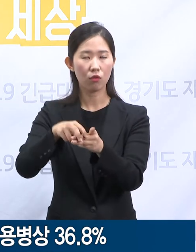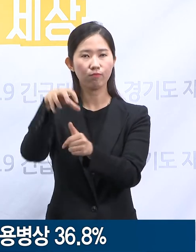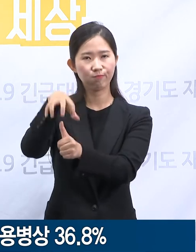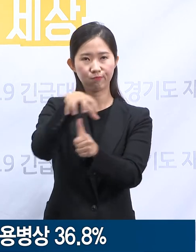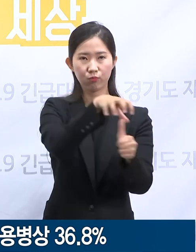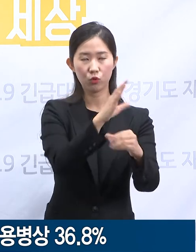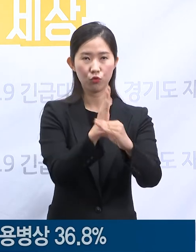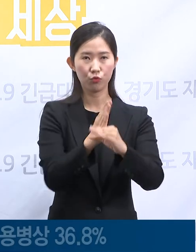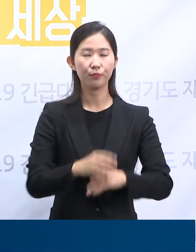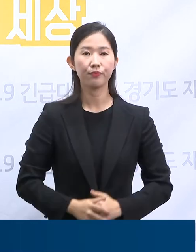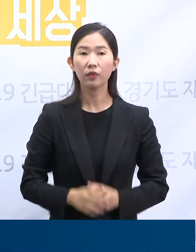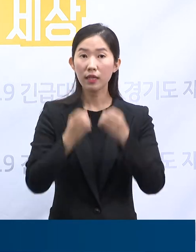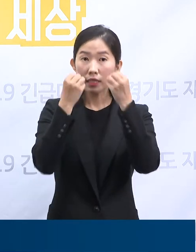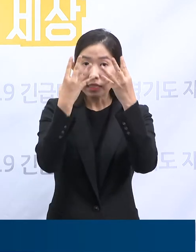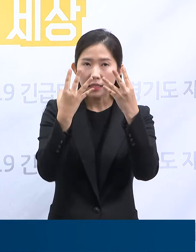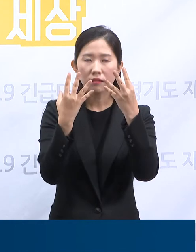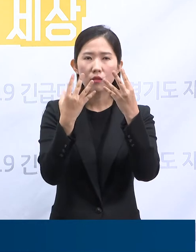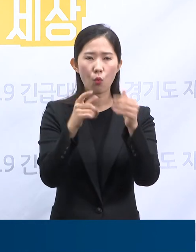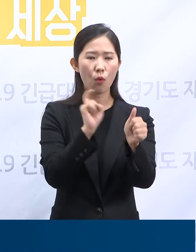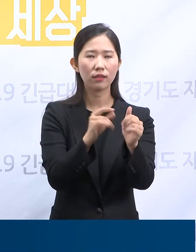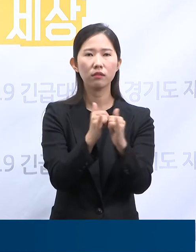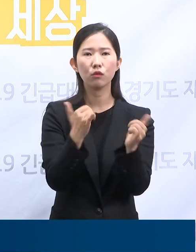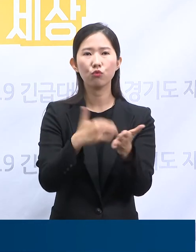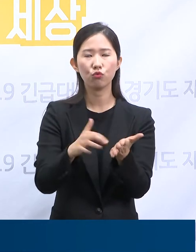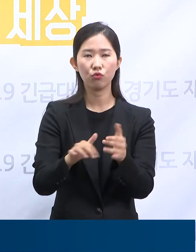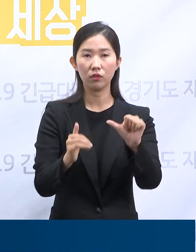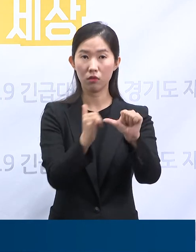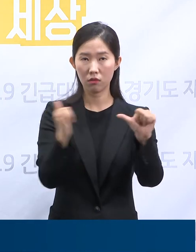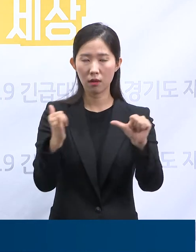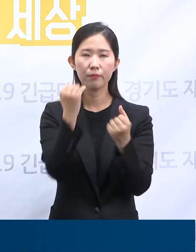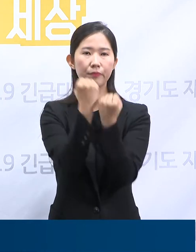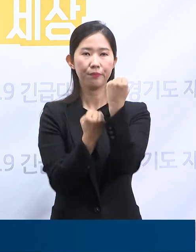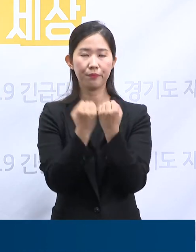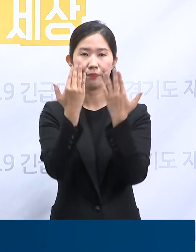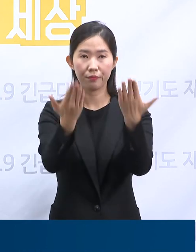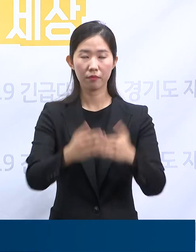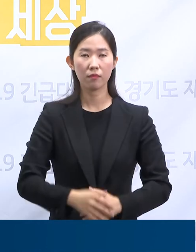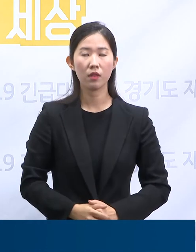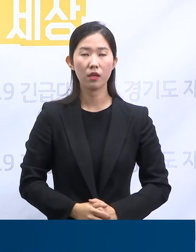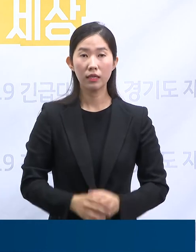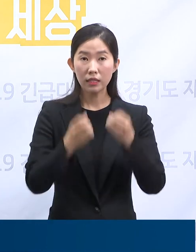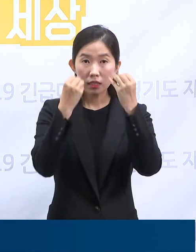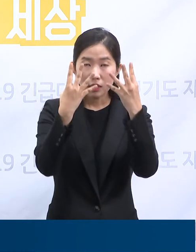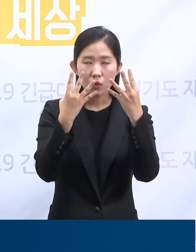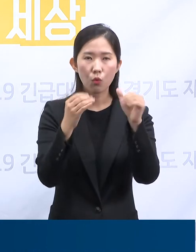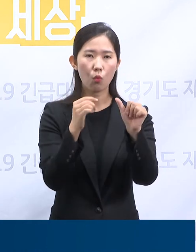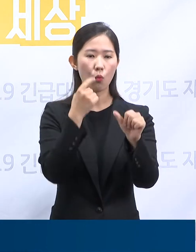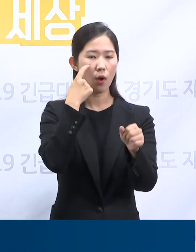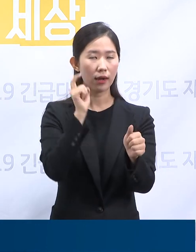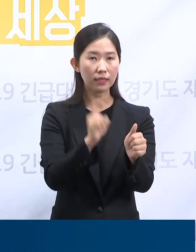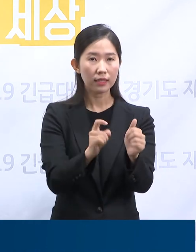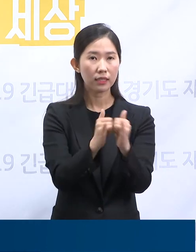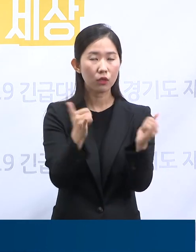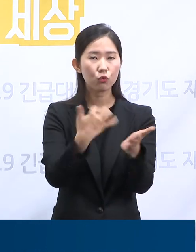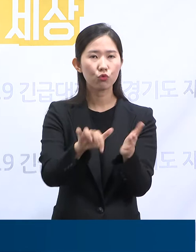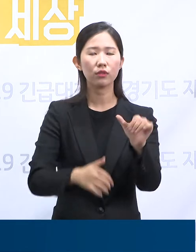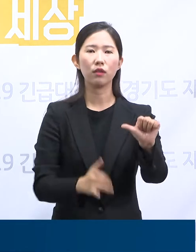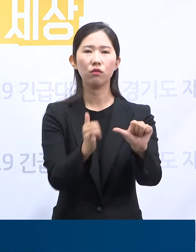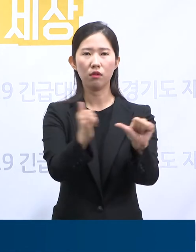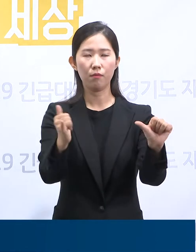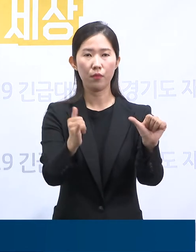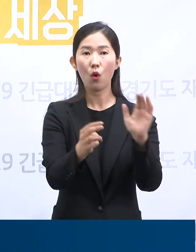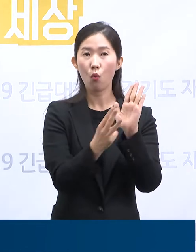확진자 현황에 대해 말씀드리겠습니다. 도내 발생한 신규 확진자는 총 5명으로 서울